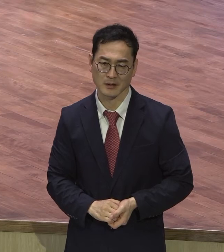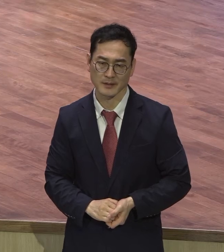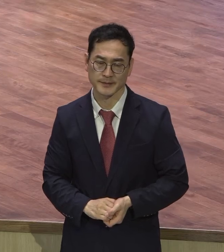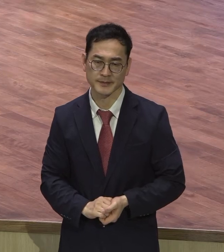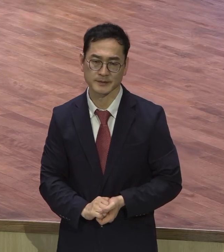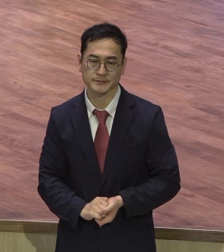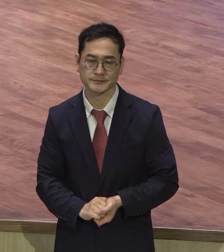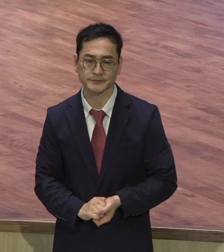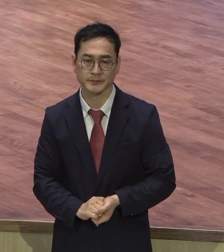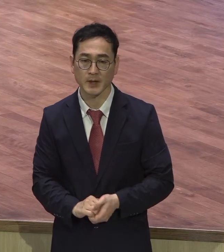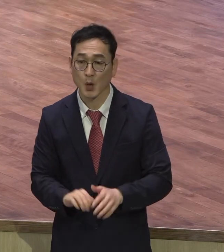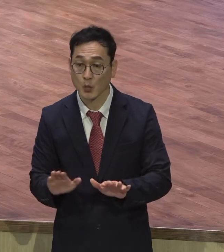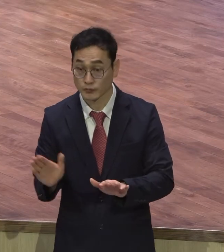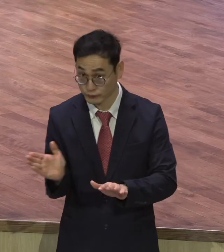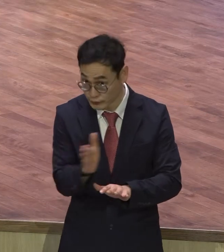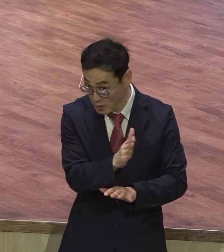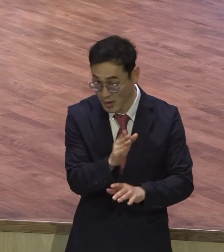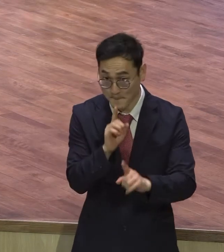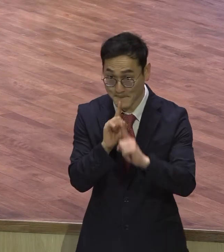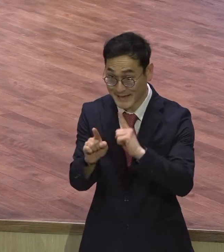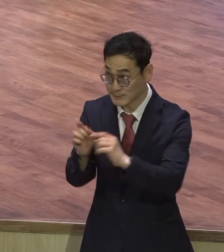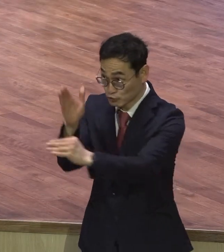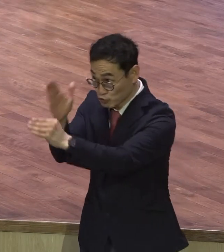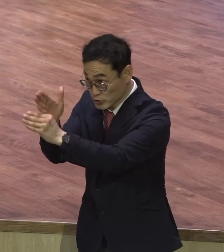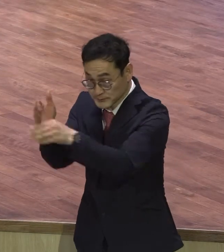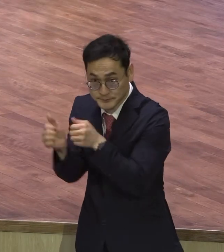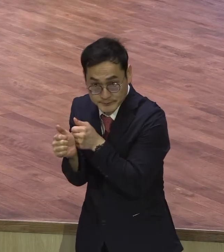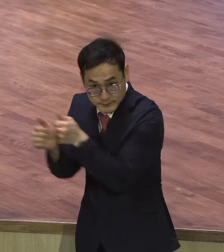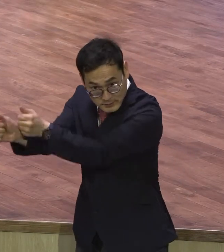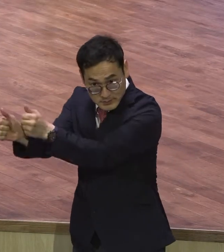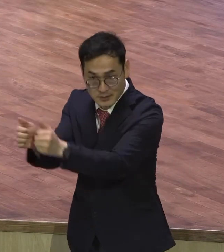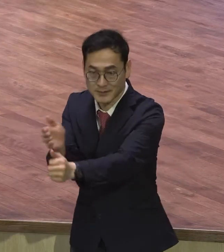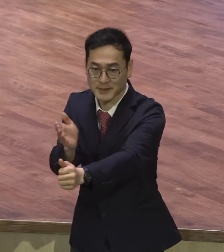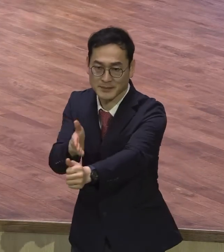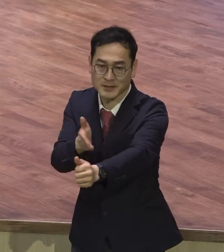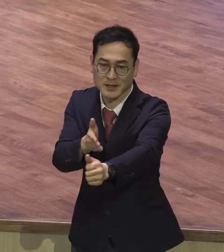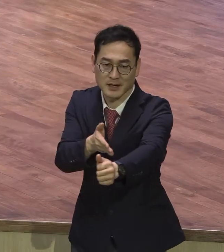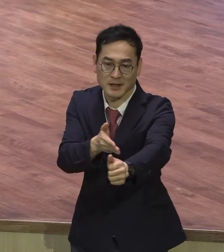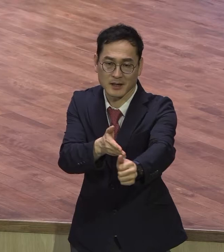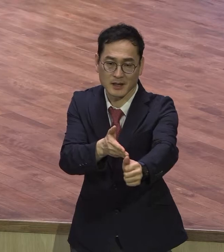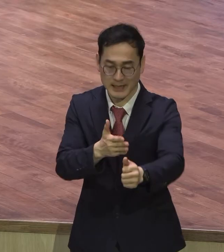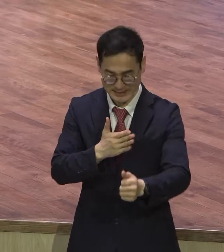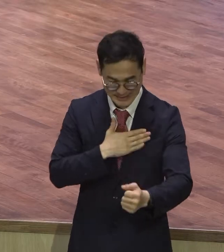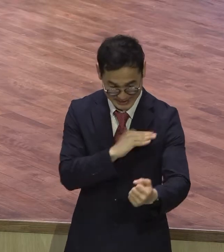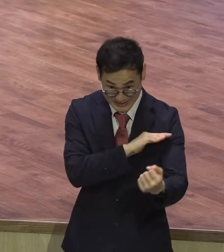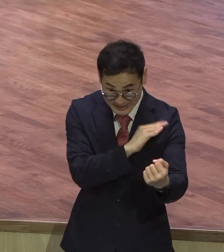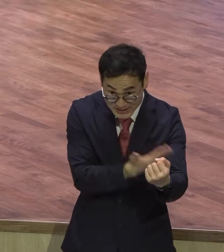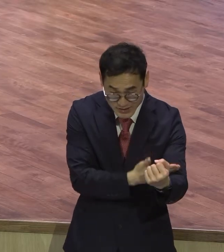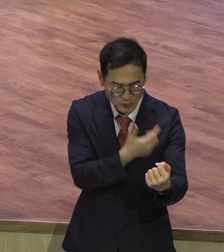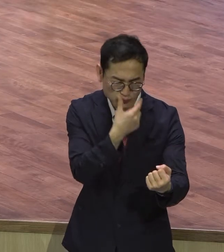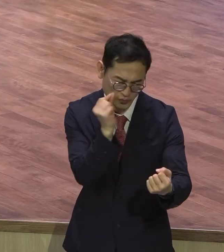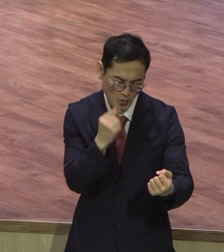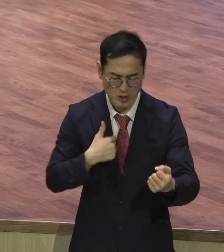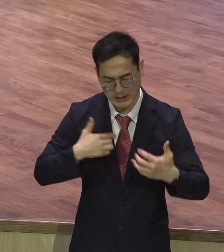오늘부터 말씀이 기준되길 바랍니다 내 능력은 부족하고 나는 연약하지만